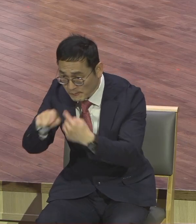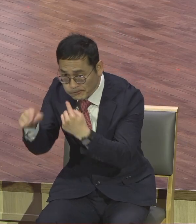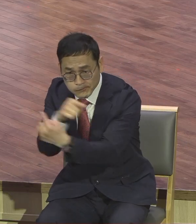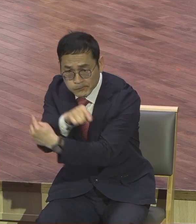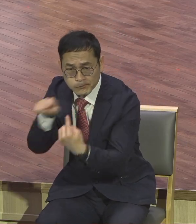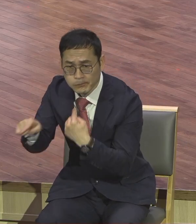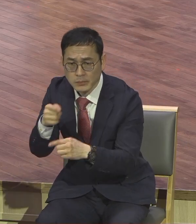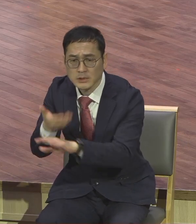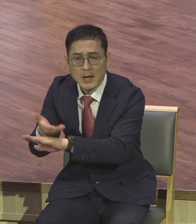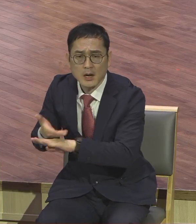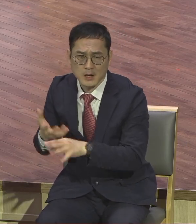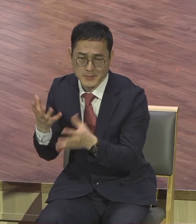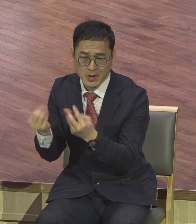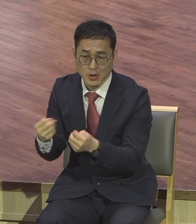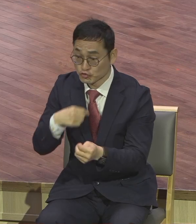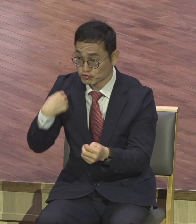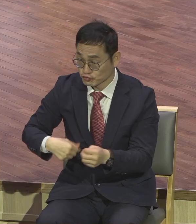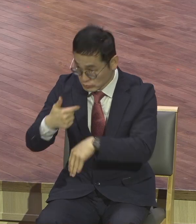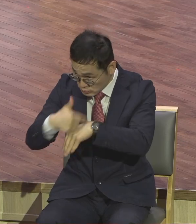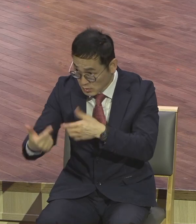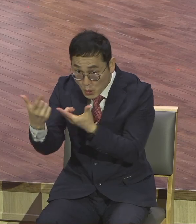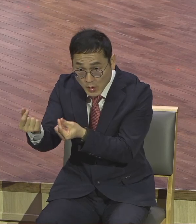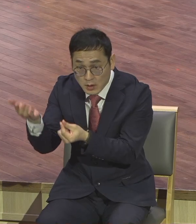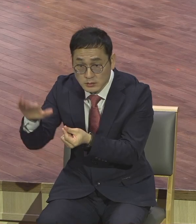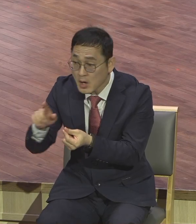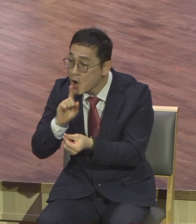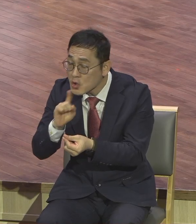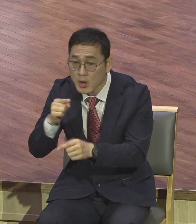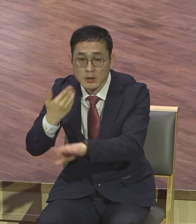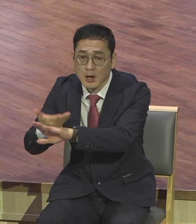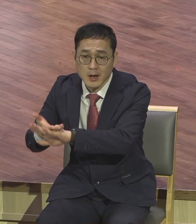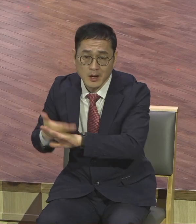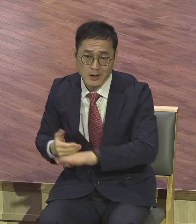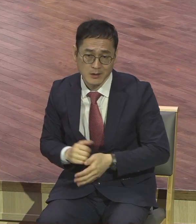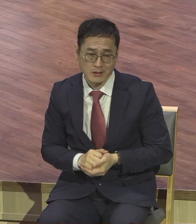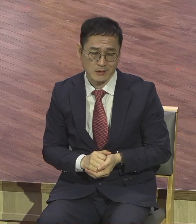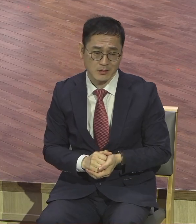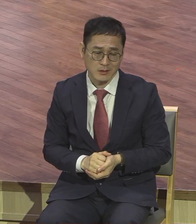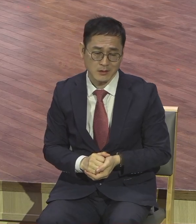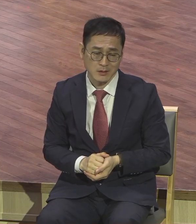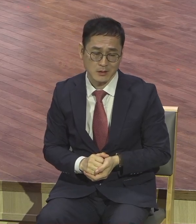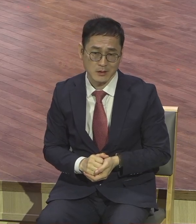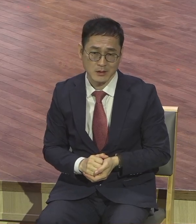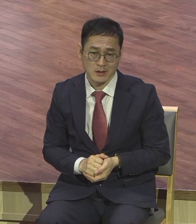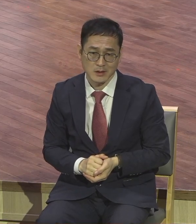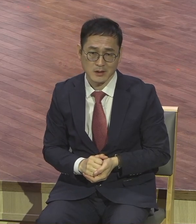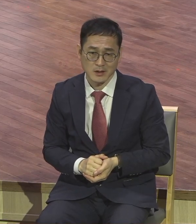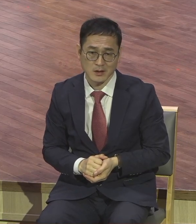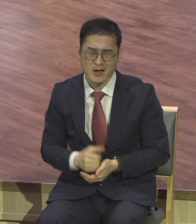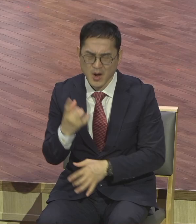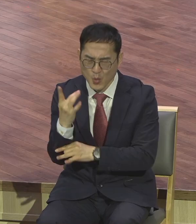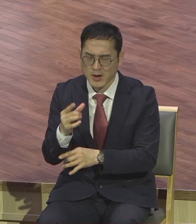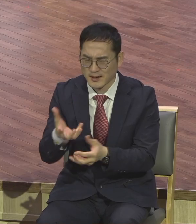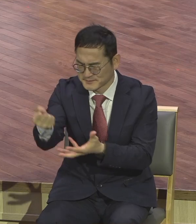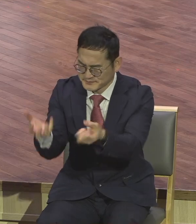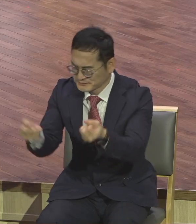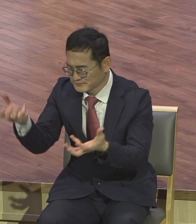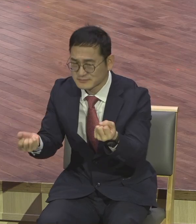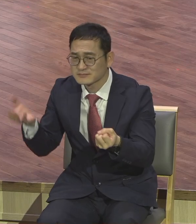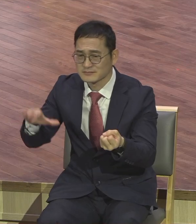중국은 갔던 중국인데 어느 것 다 달라요. 이 모택도니까 통합을 시워버렸어요. 다른 걸 다 중국에 통합을 시웠기 때문에 그렇지